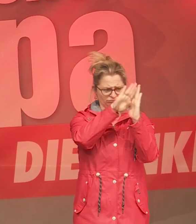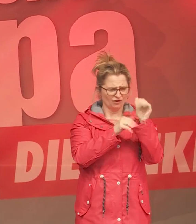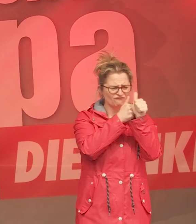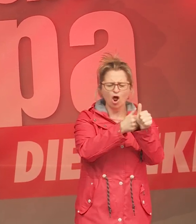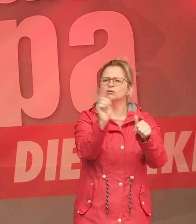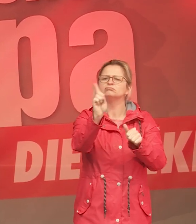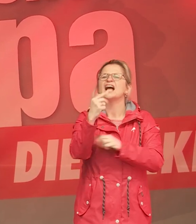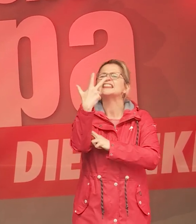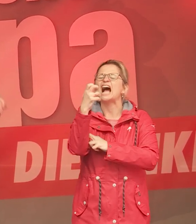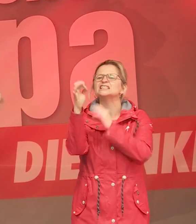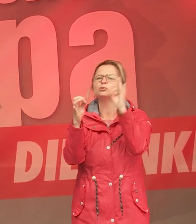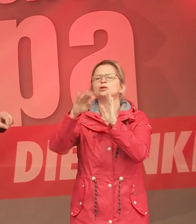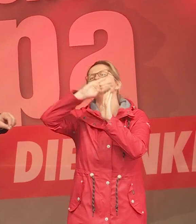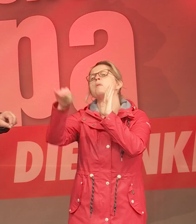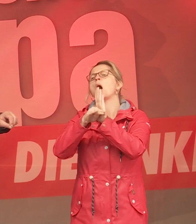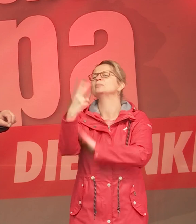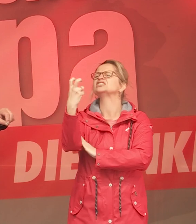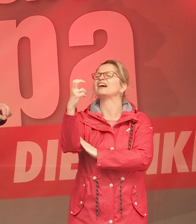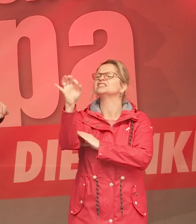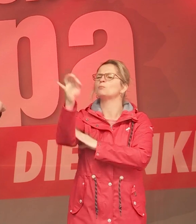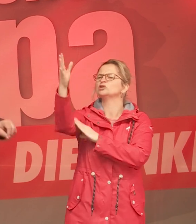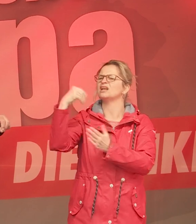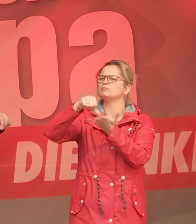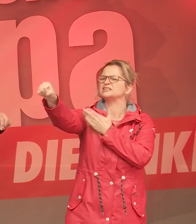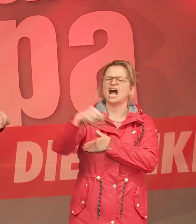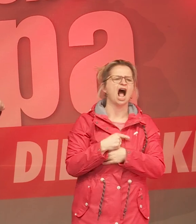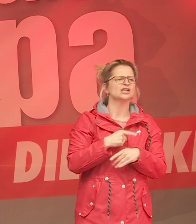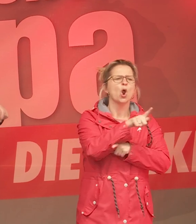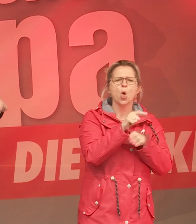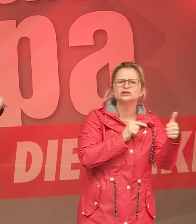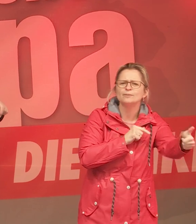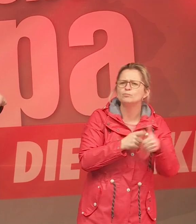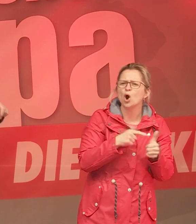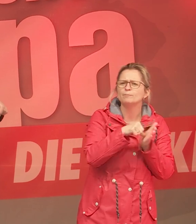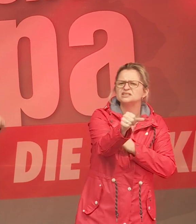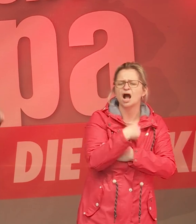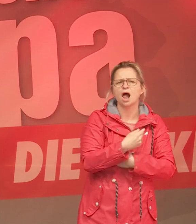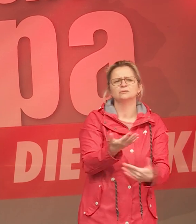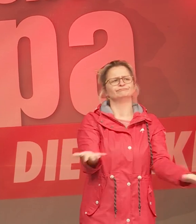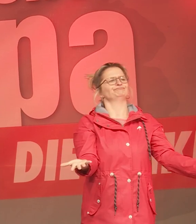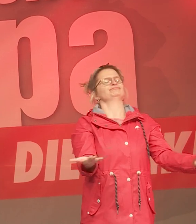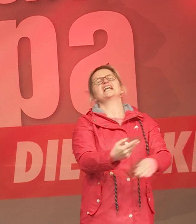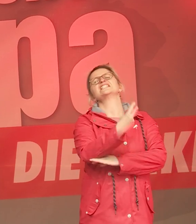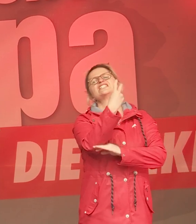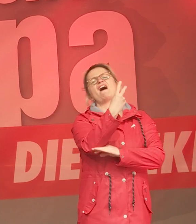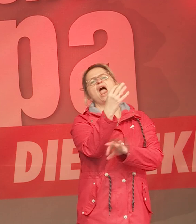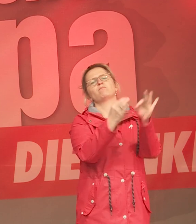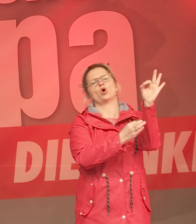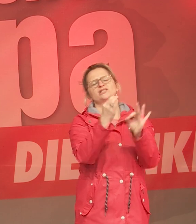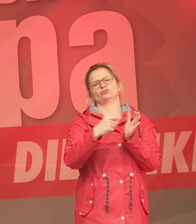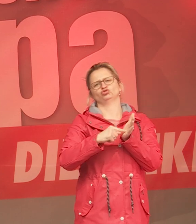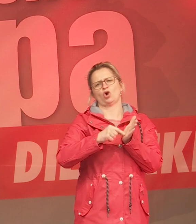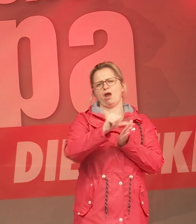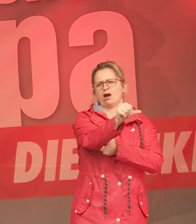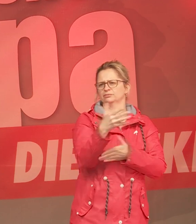30 Prozent nur 20 Prozent bezahlen. Und in Luxemburg bezahlen sie gerade mal 2 Prozent. Und